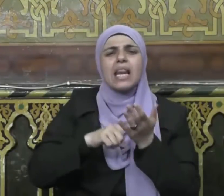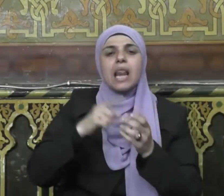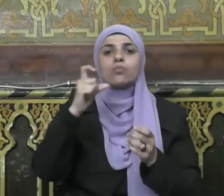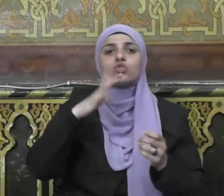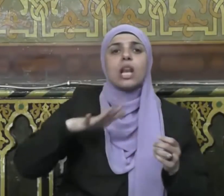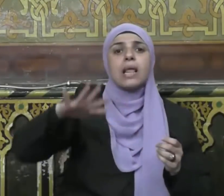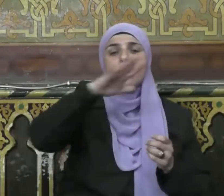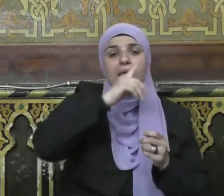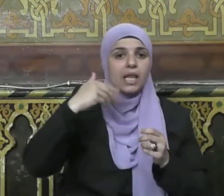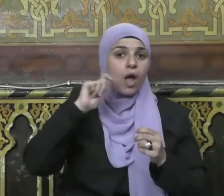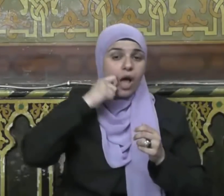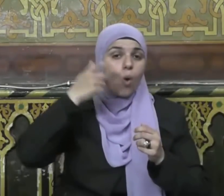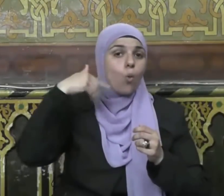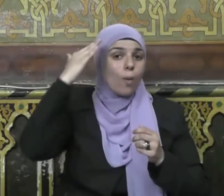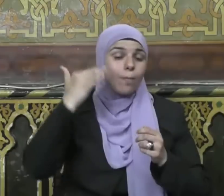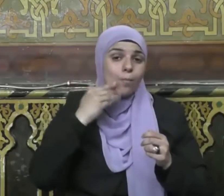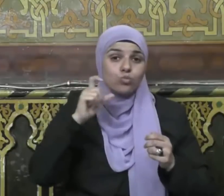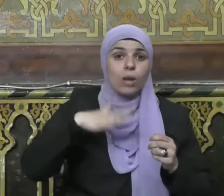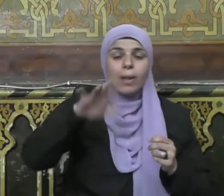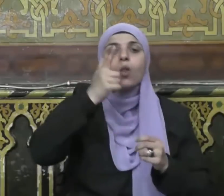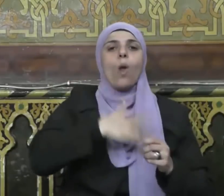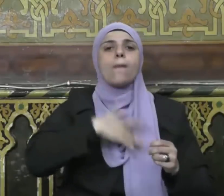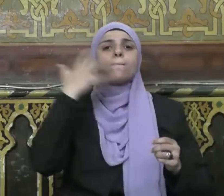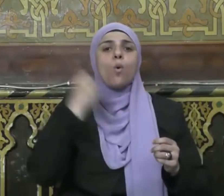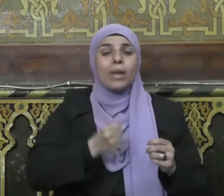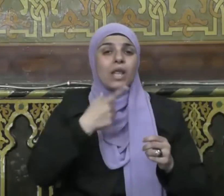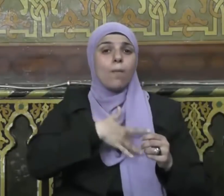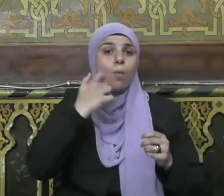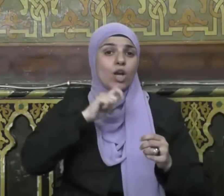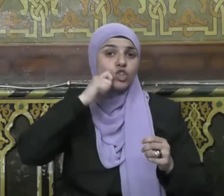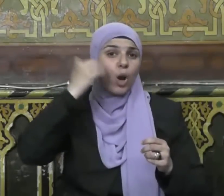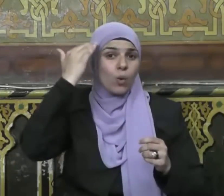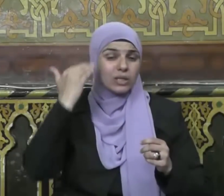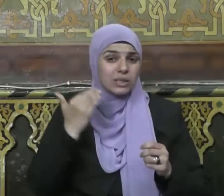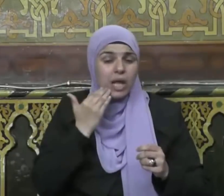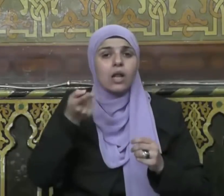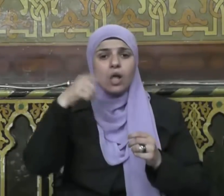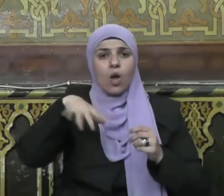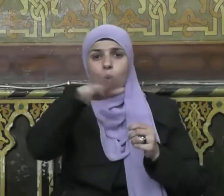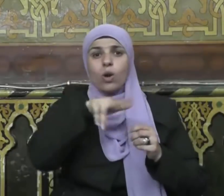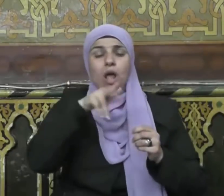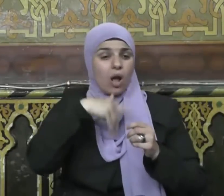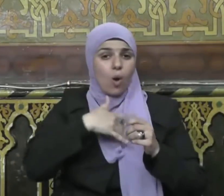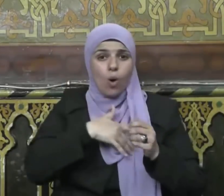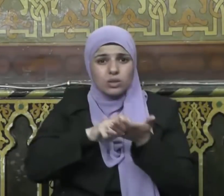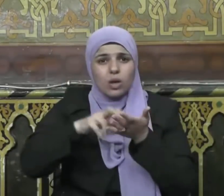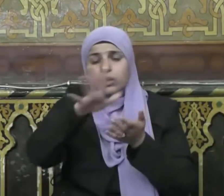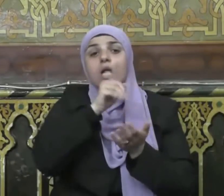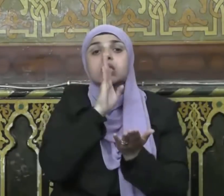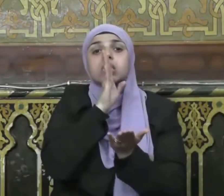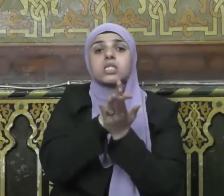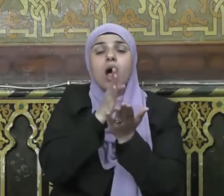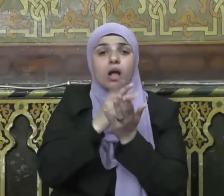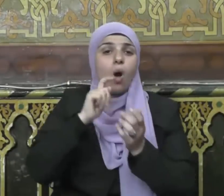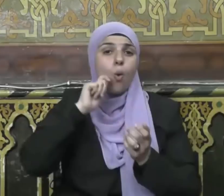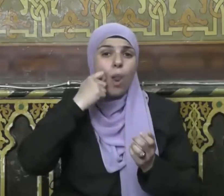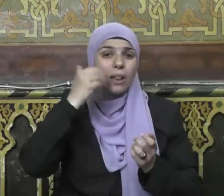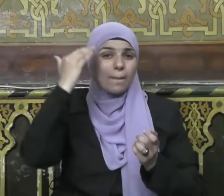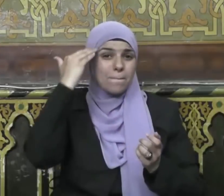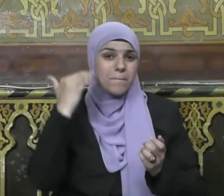بل إن هناك ليلة واحدة من رزق إحياءها بالقيام والقرآن والدعاء ووفق لطاعة